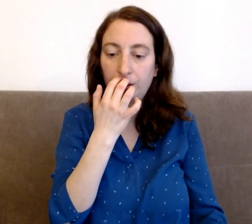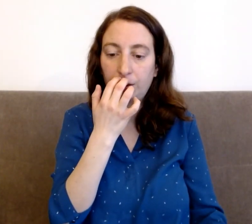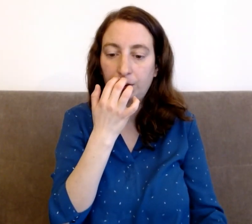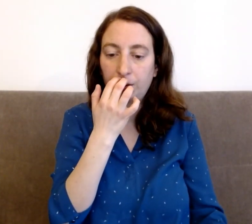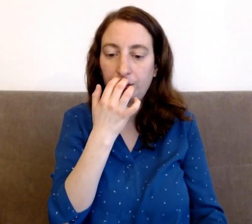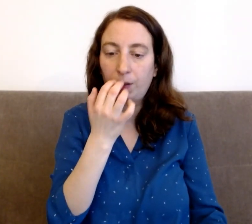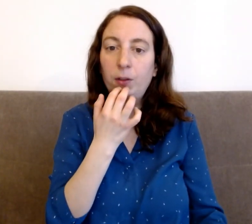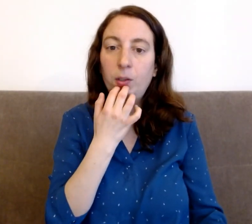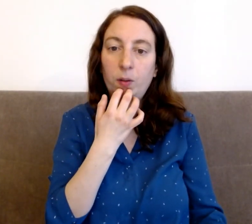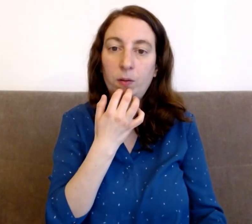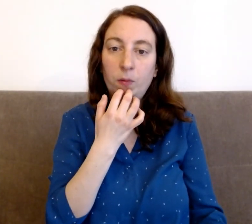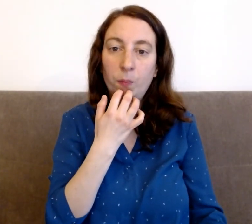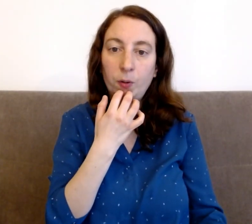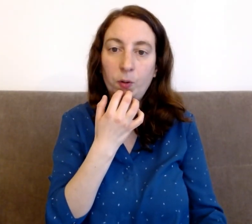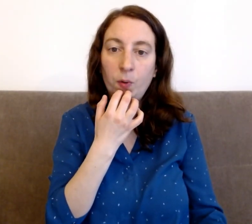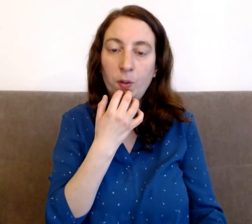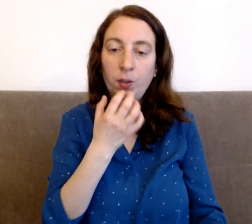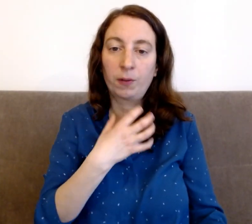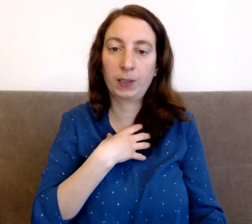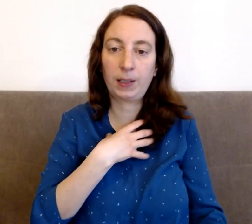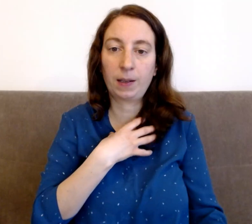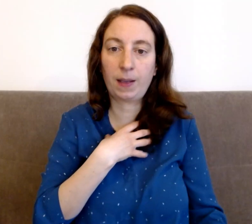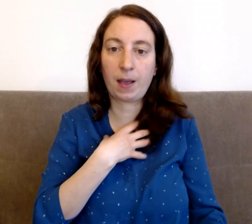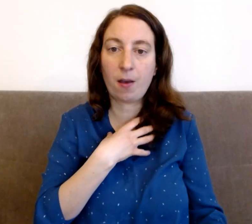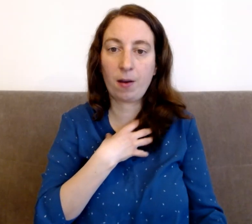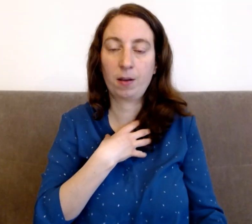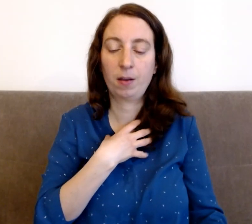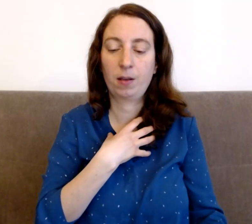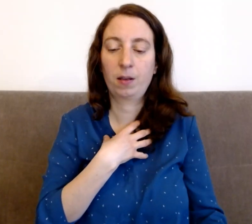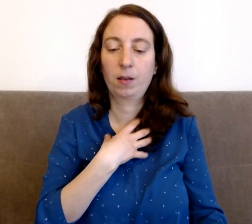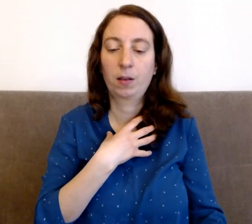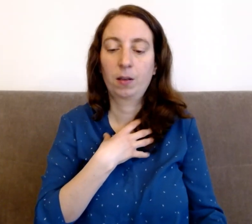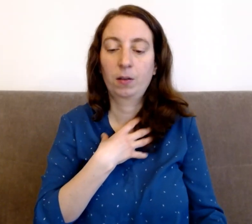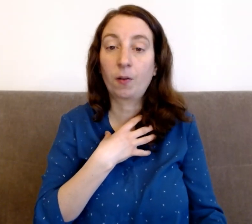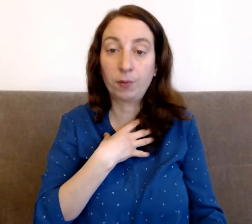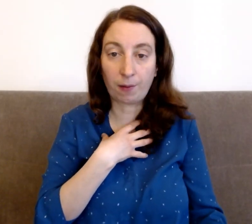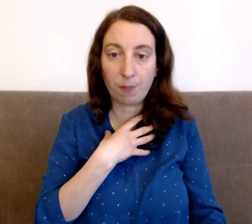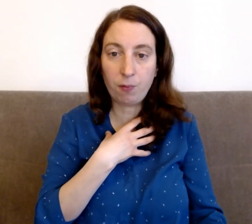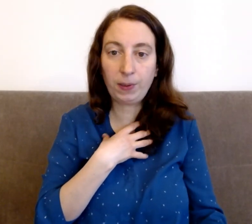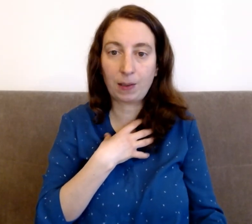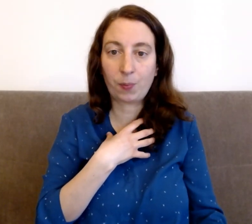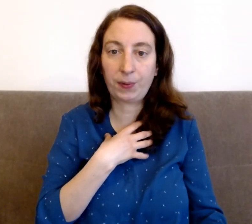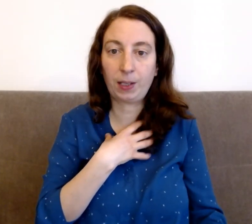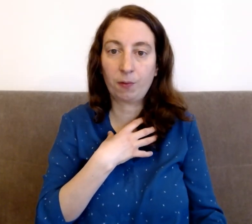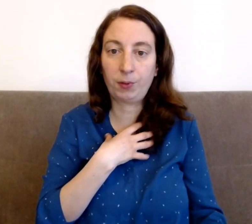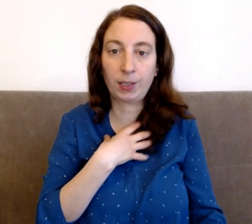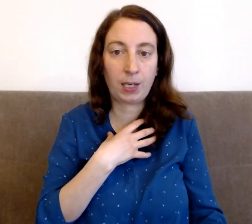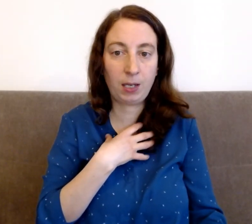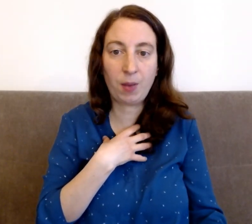Dans votre comportement, dans votre état intérieur. quand vous n'avez plus cette pensée. Quand vous en êtes libéré.